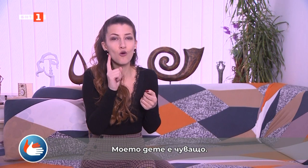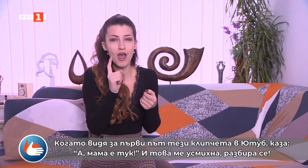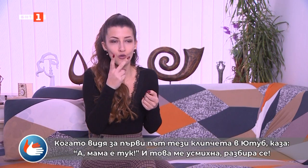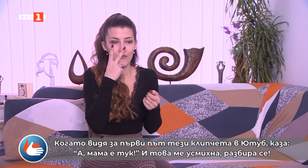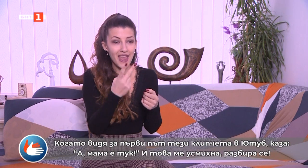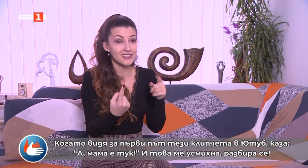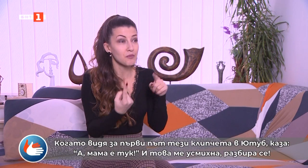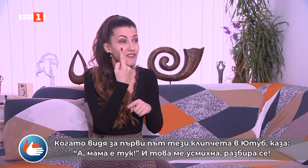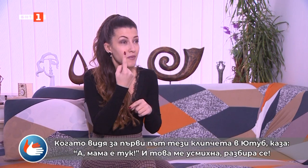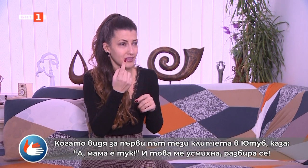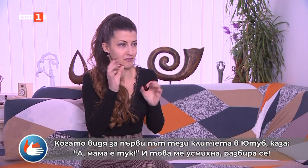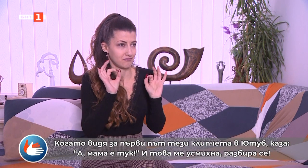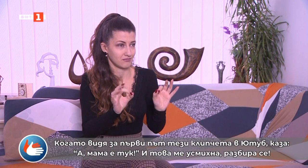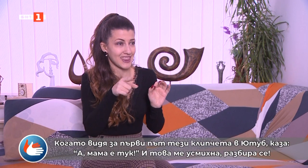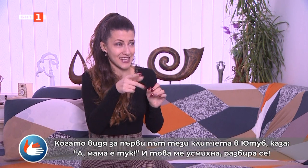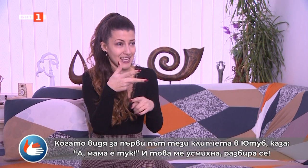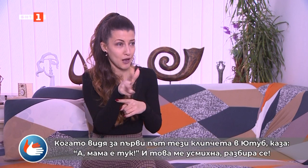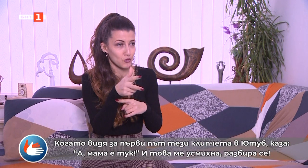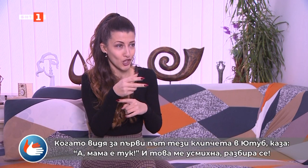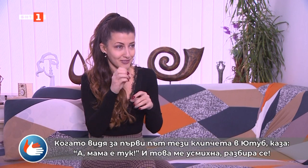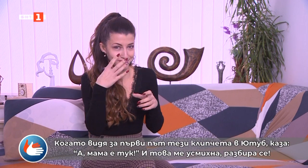Когато видя за първи път тези клипчета в YouTube, каза